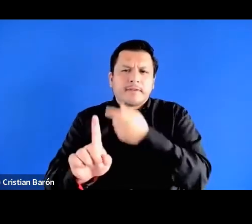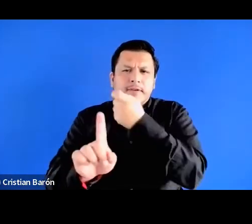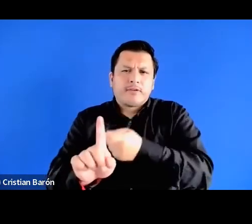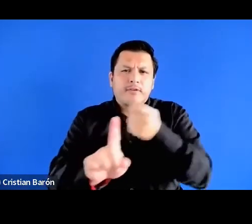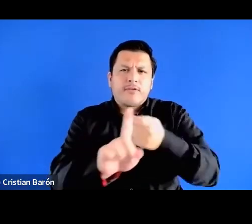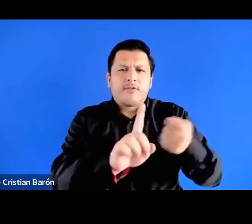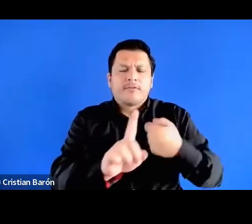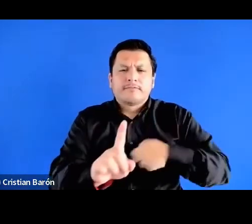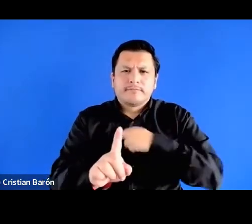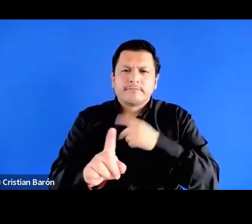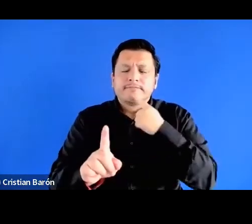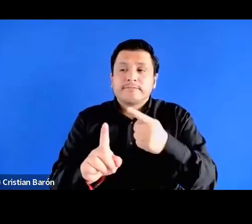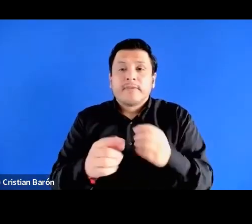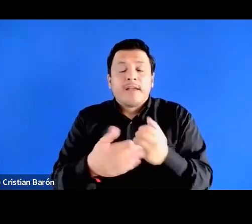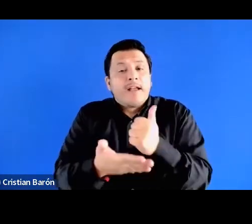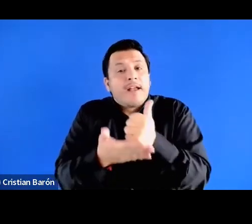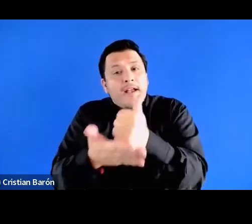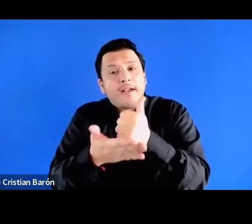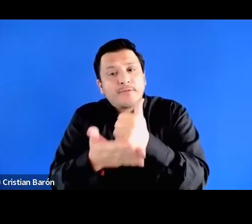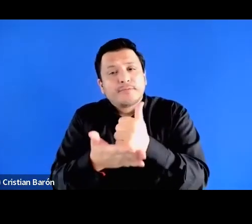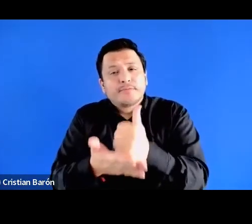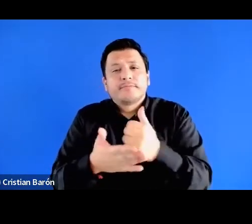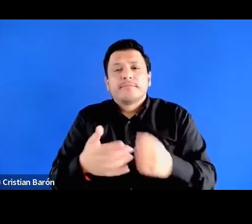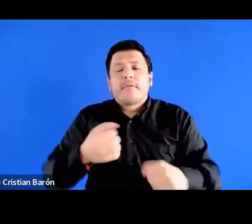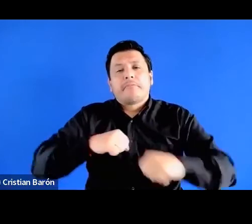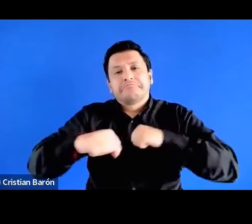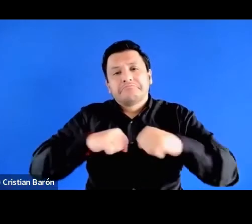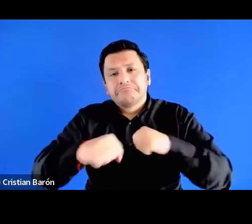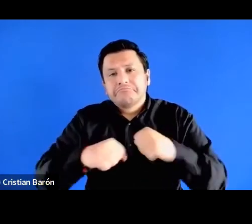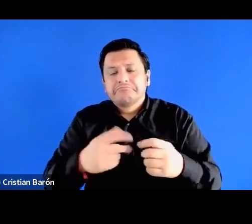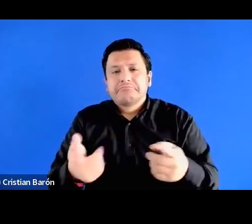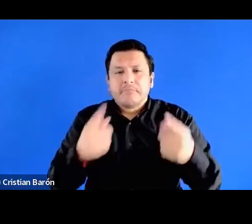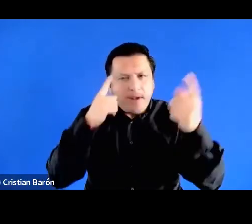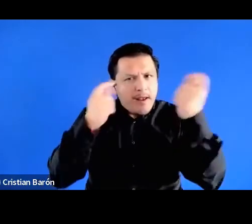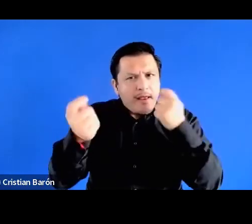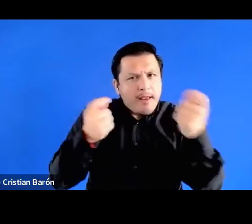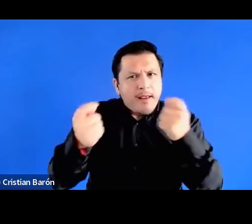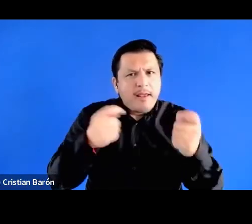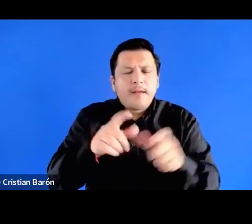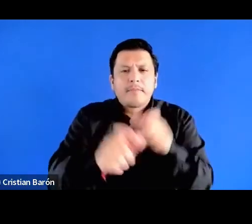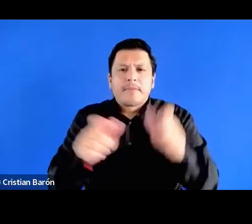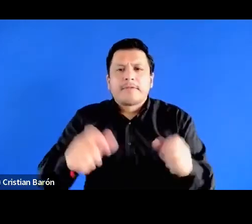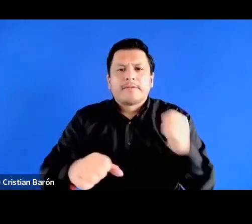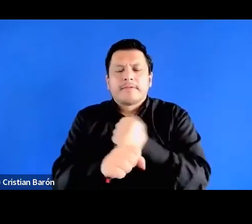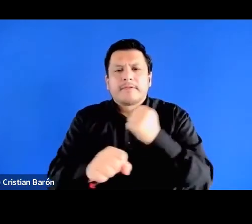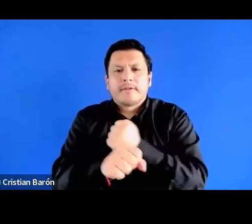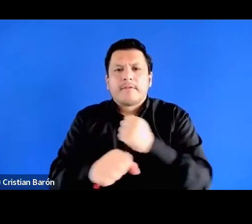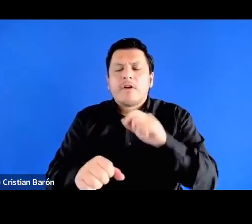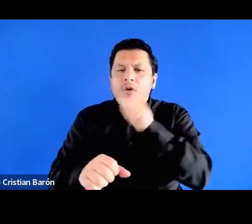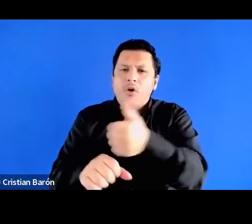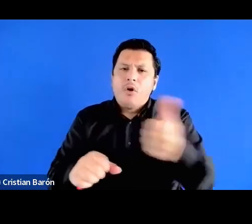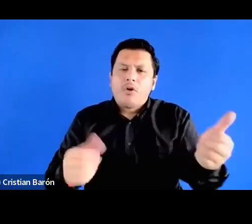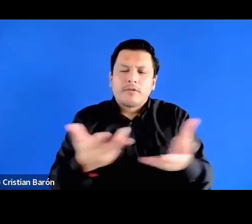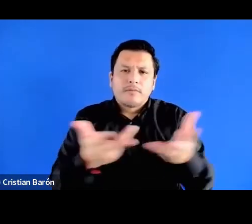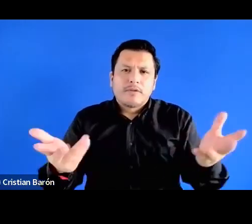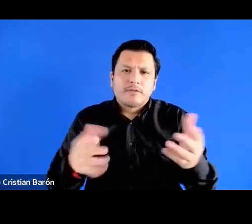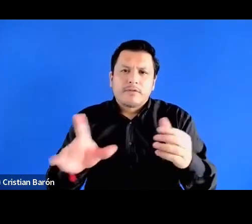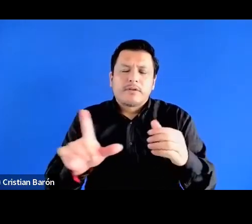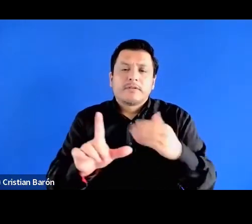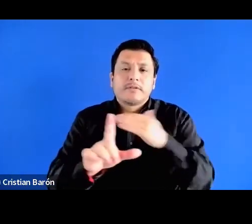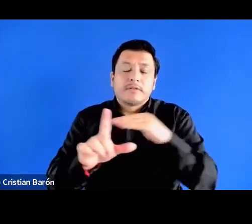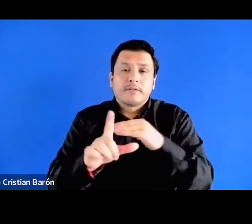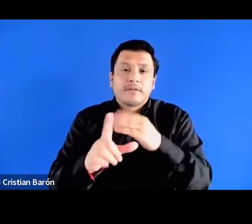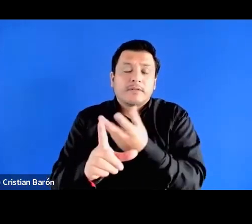decir. O sea, ayudamos a manejar y a negociar a la gente trabajadora y a otra gente de clase media en